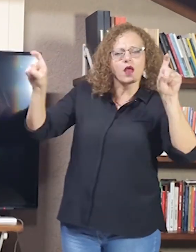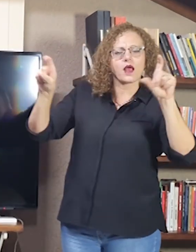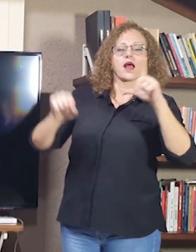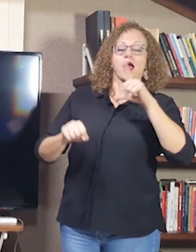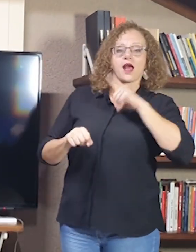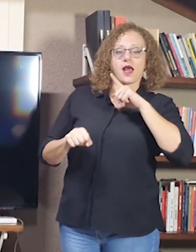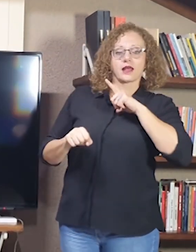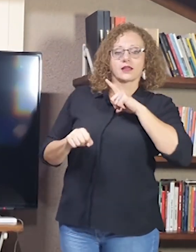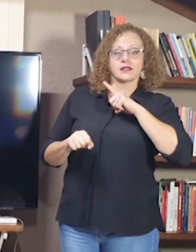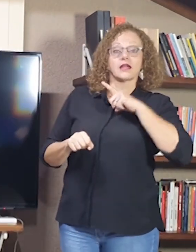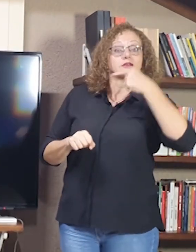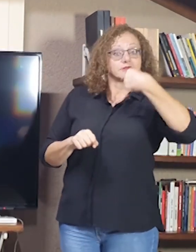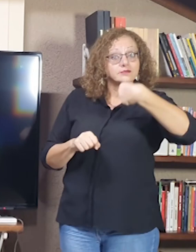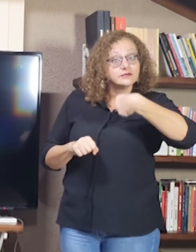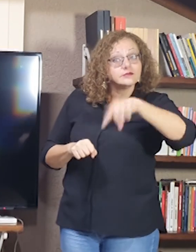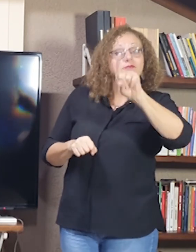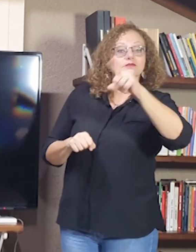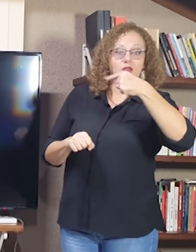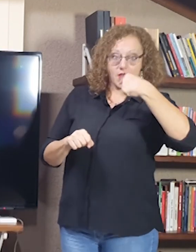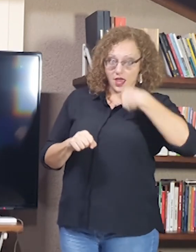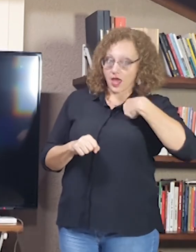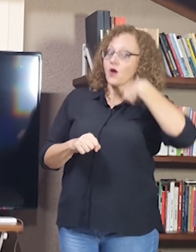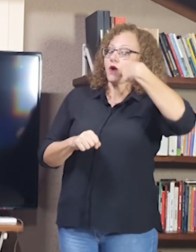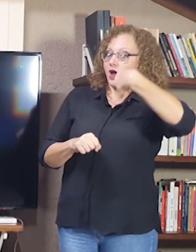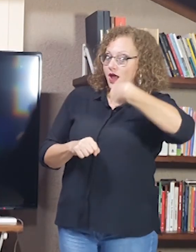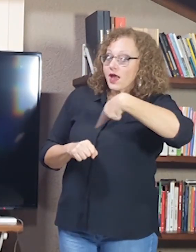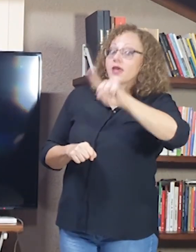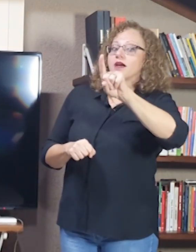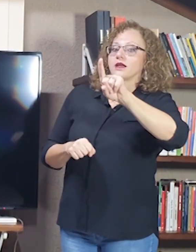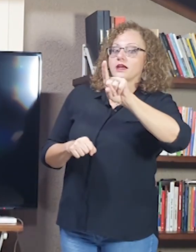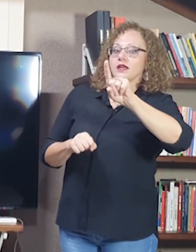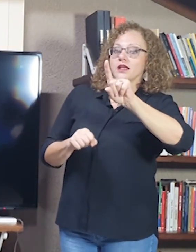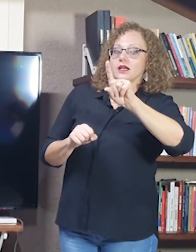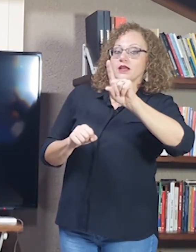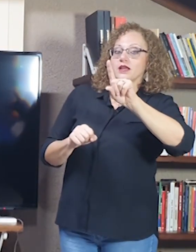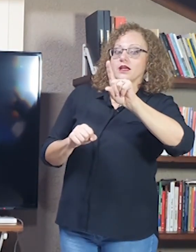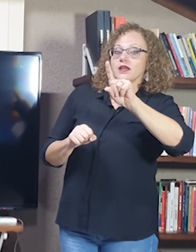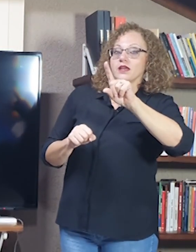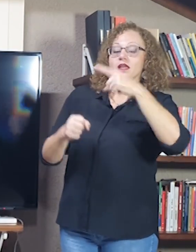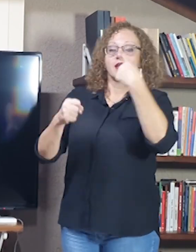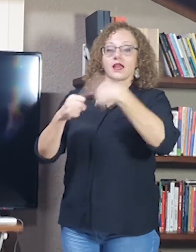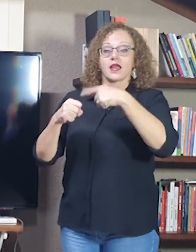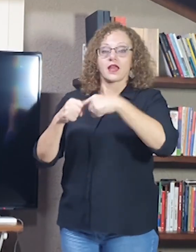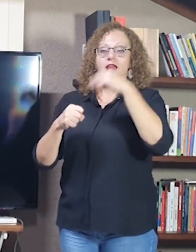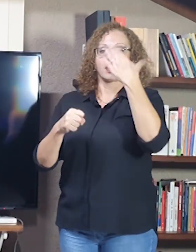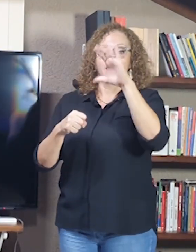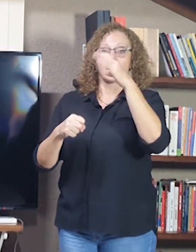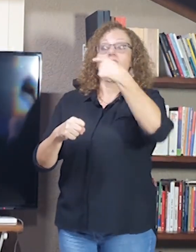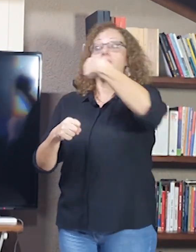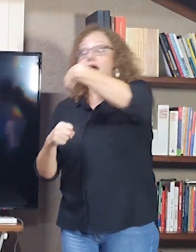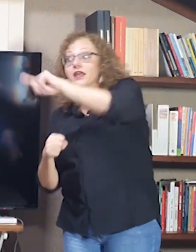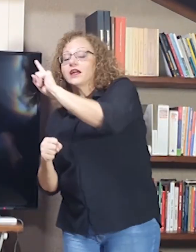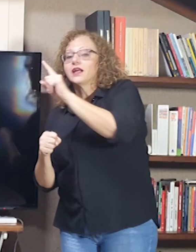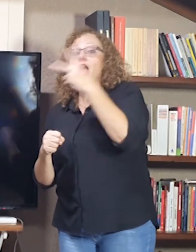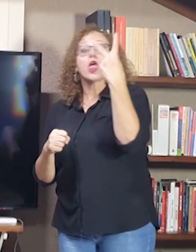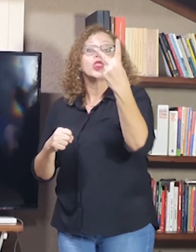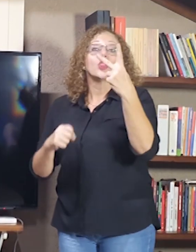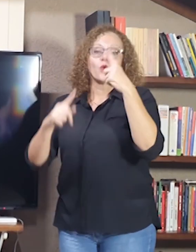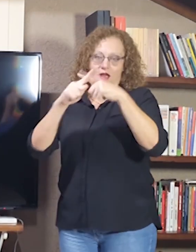Eu ir. Então, percebam que eu já estou concordando aqui. Ir a Curitiba. Aqui. Eu ir.